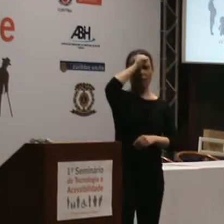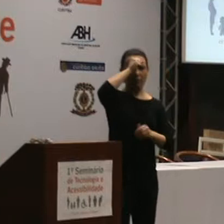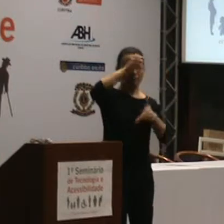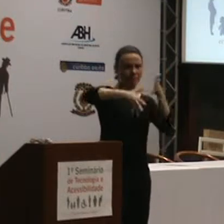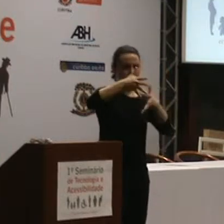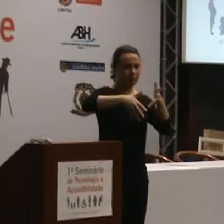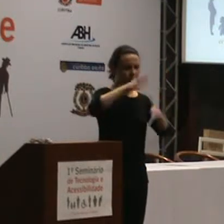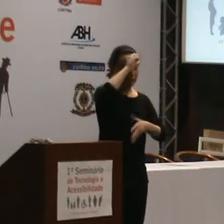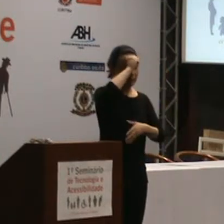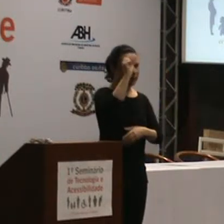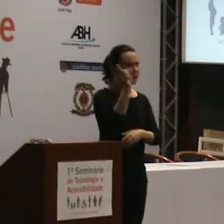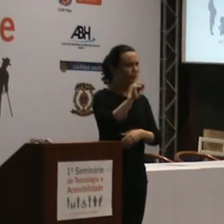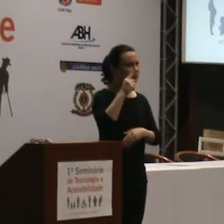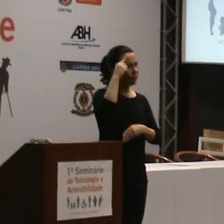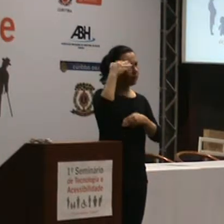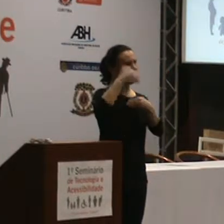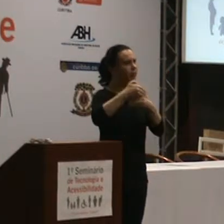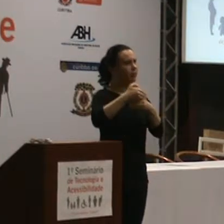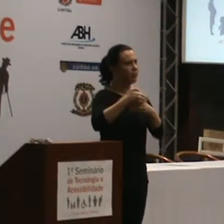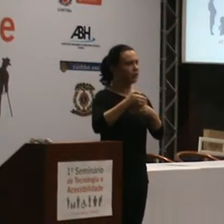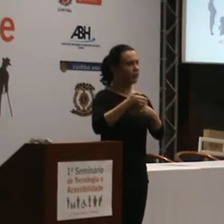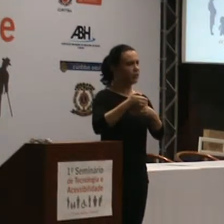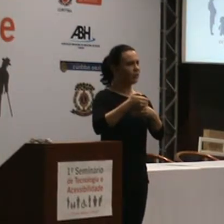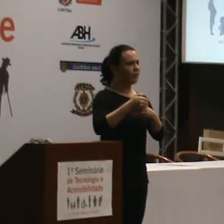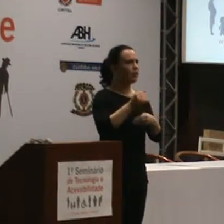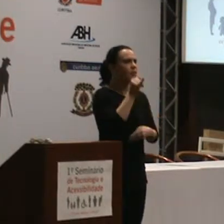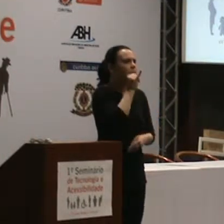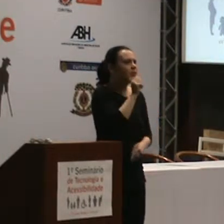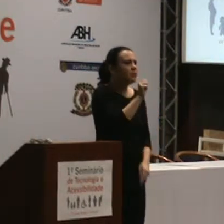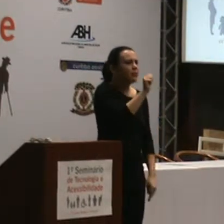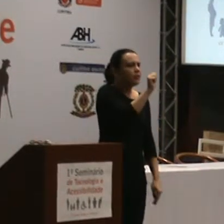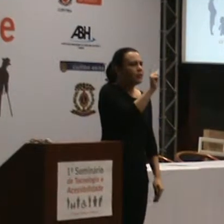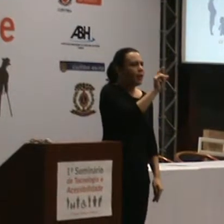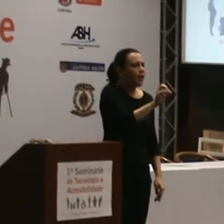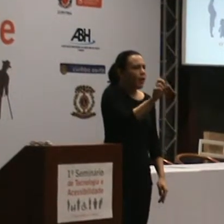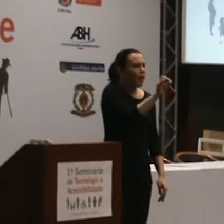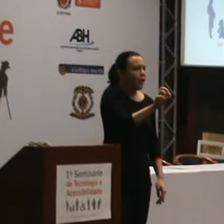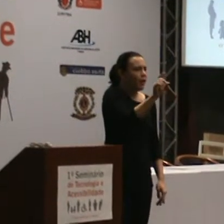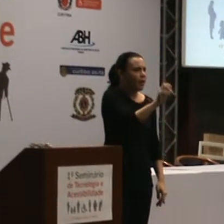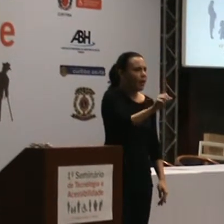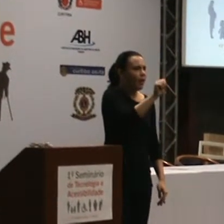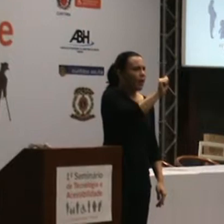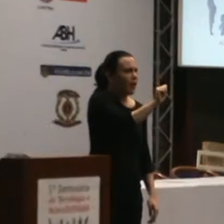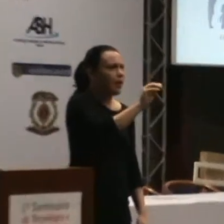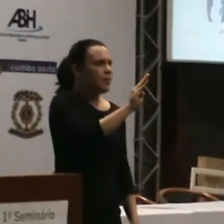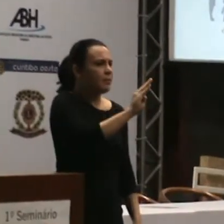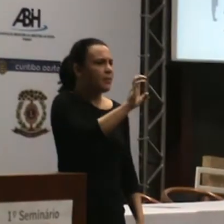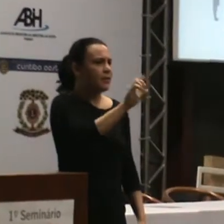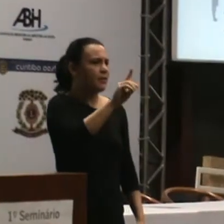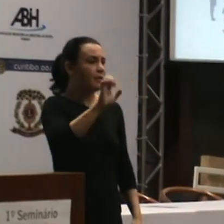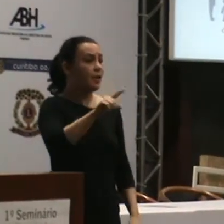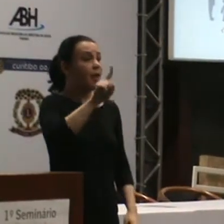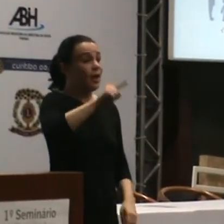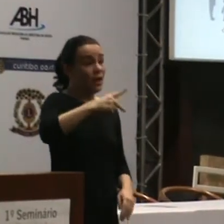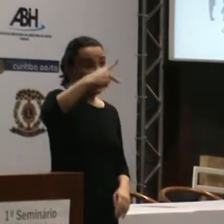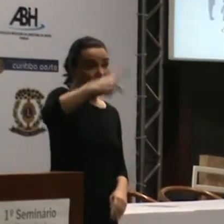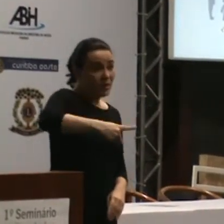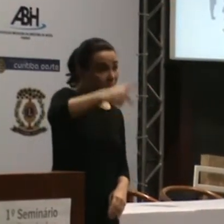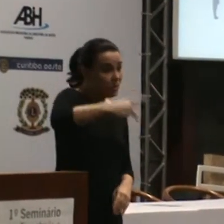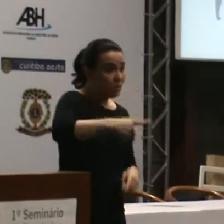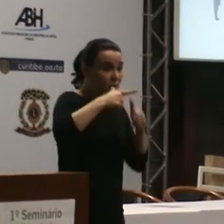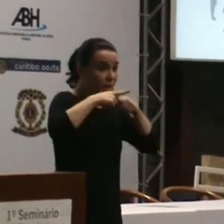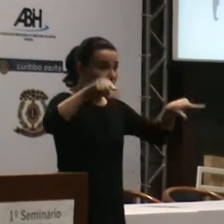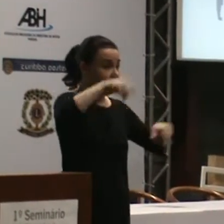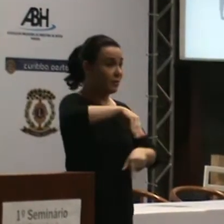tenho a capacidade de aprender o alfabeto em libras? E libras é o segundo idioma do Brasil.